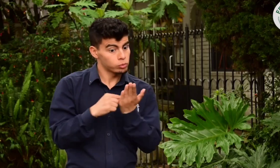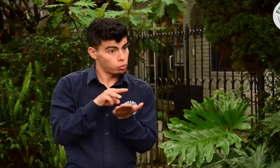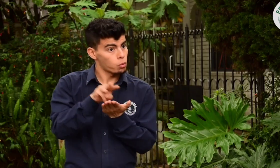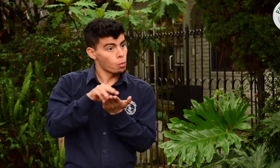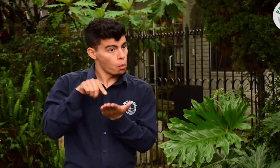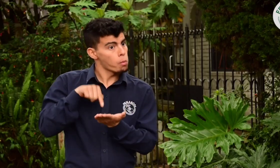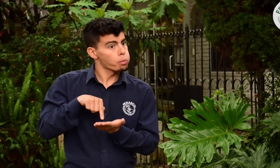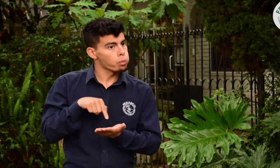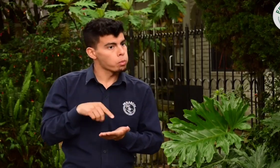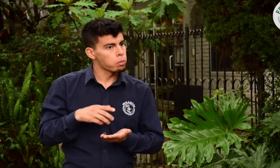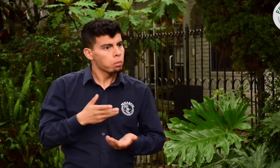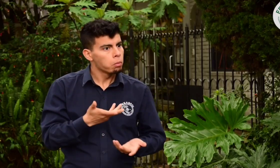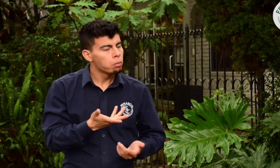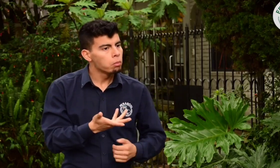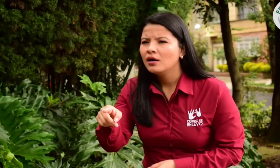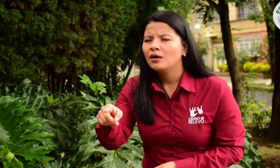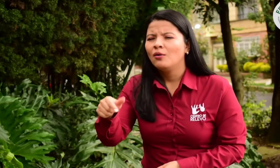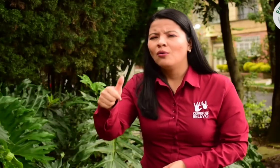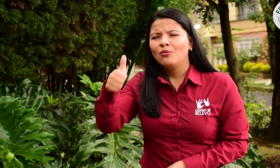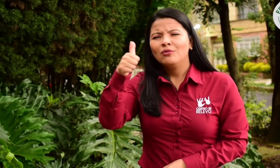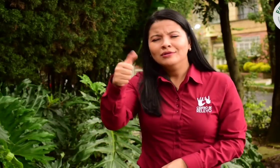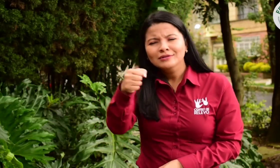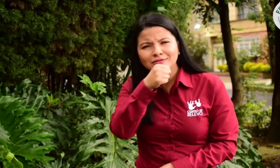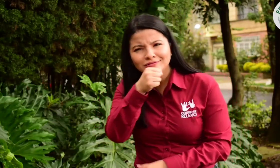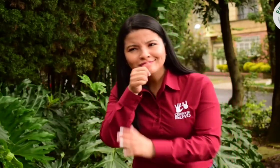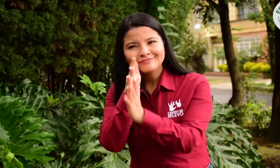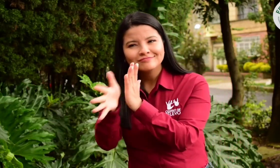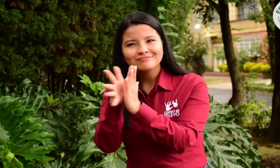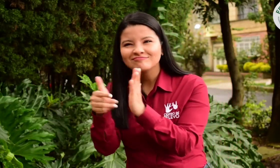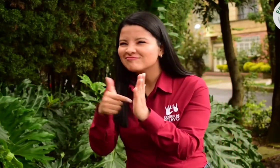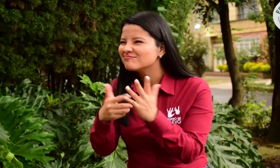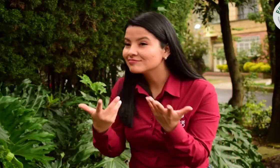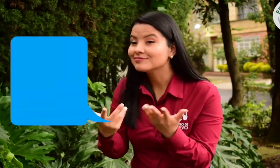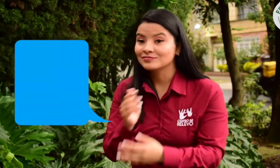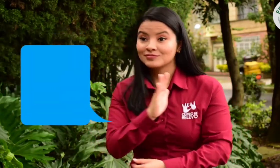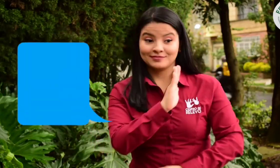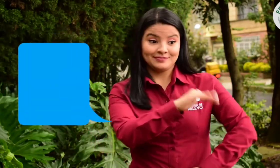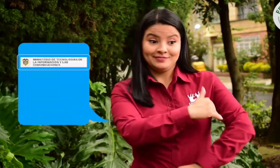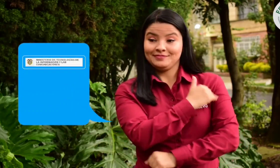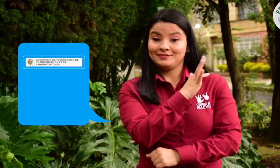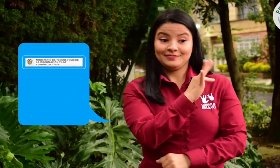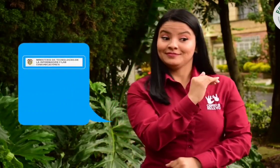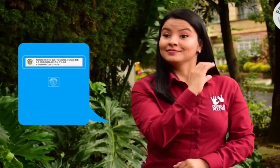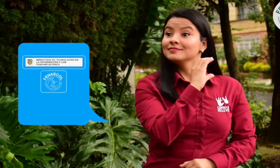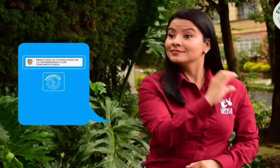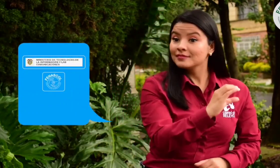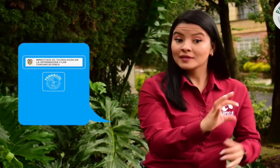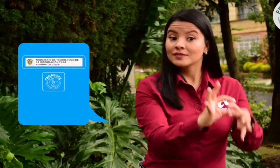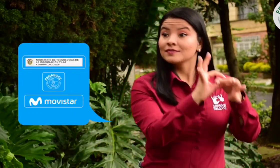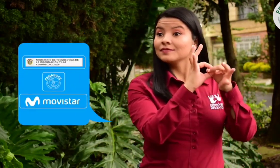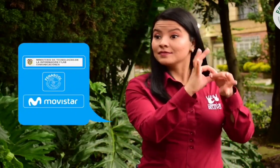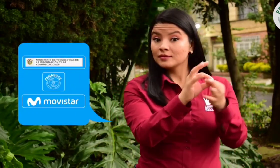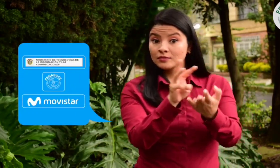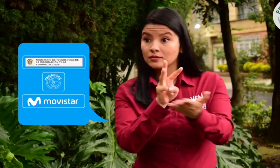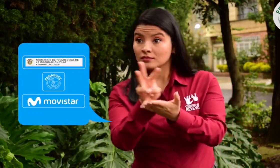tengo Movistar. ¿Por qué? Porque te tengo una muy buena noticia que contarte. El Ministerio de las TIC,